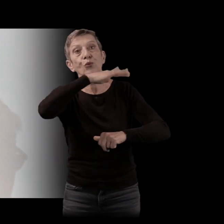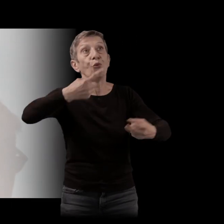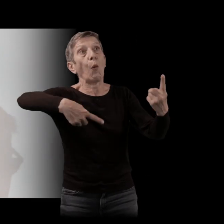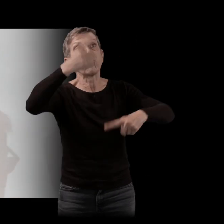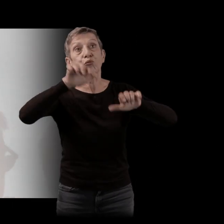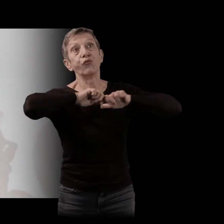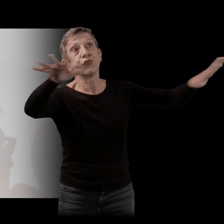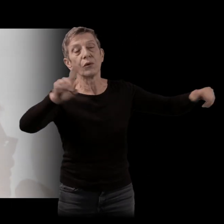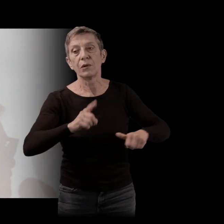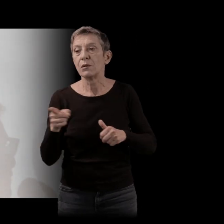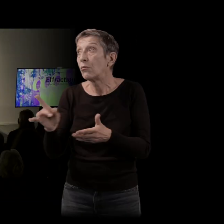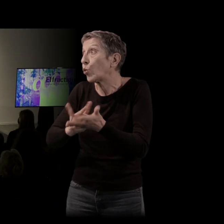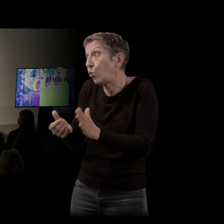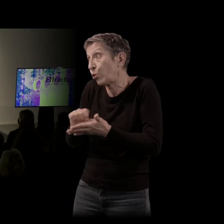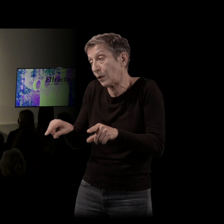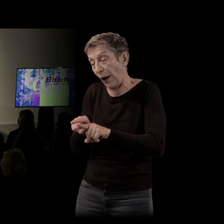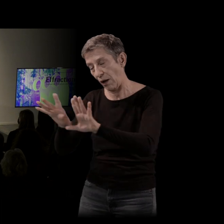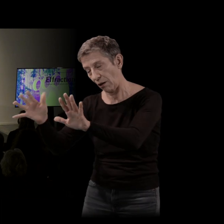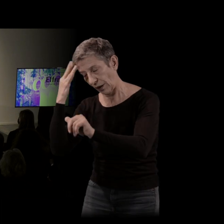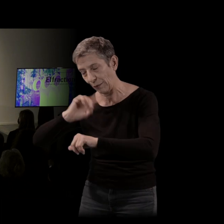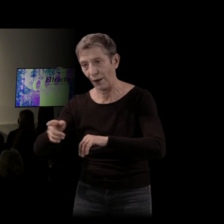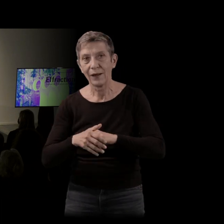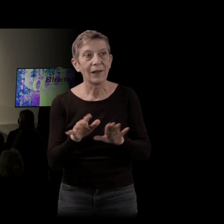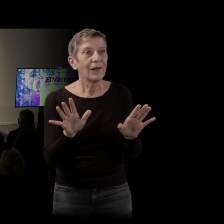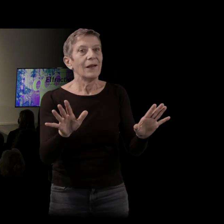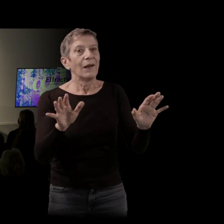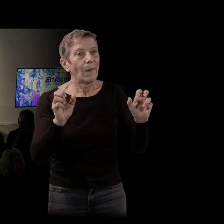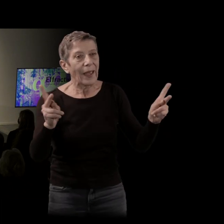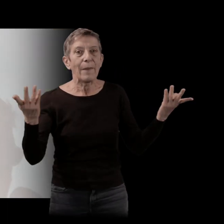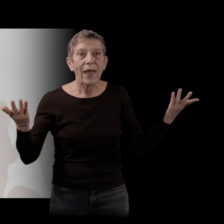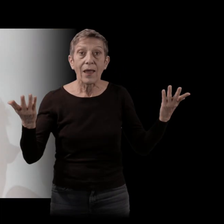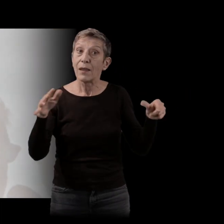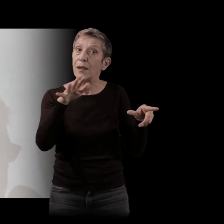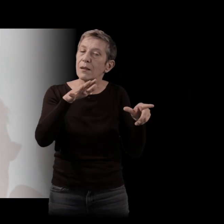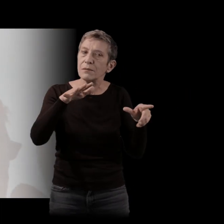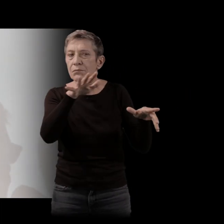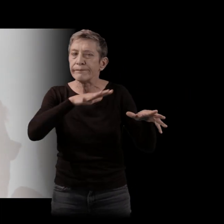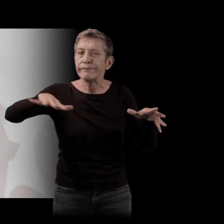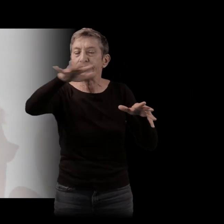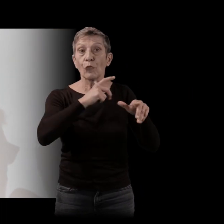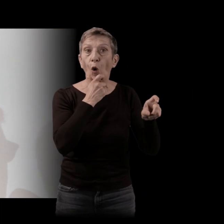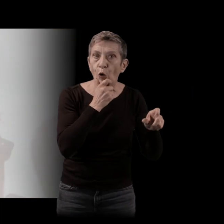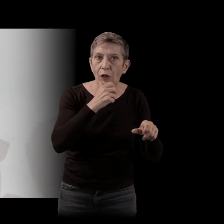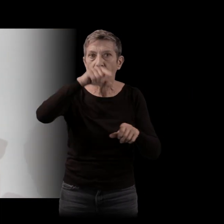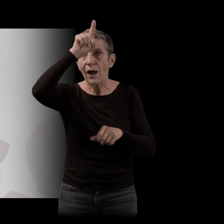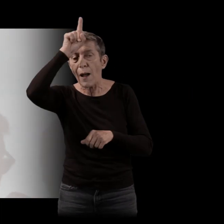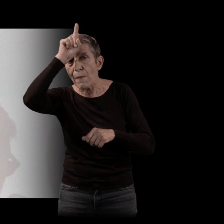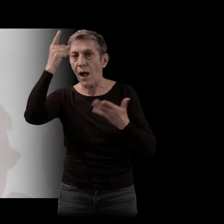C'est le cas pour tous les auteurs j'ouvre à suivre. Voilà, mais un peu partout, en Angleterre, en Allemagne, en Allemagne de l'Est,